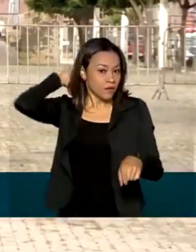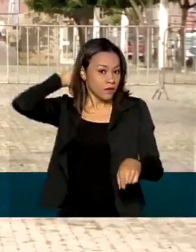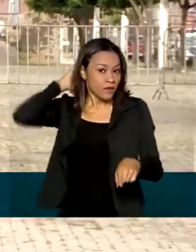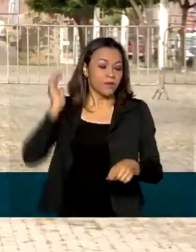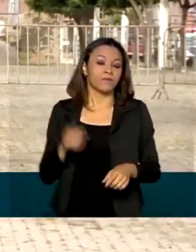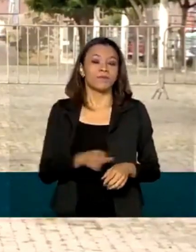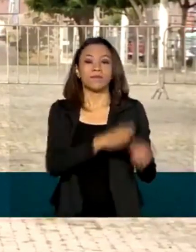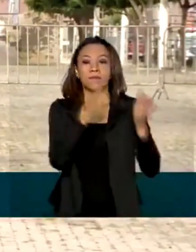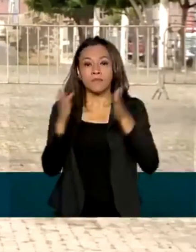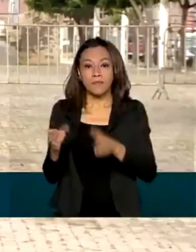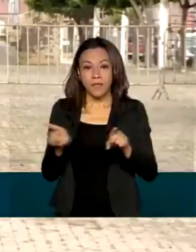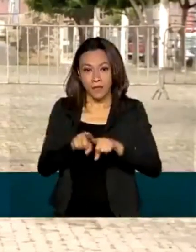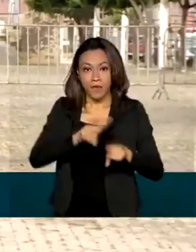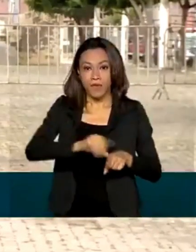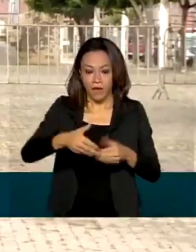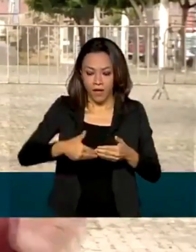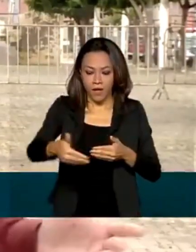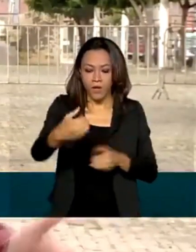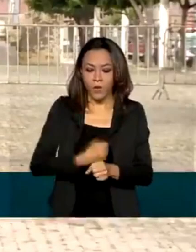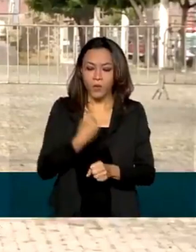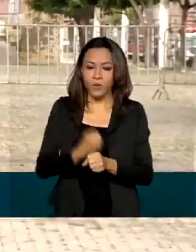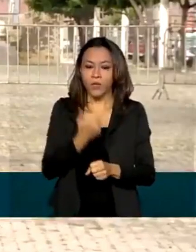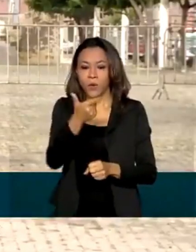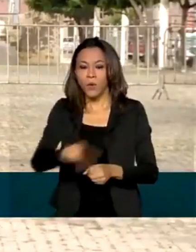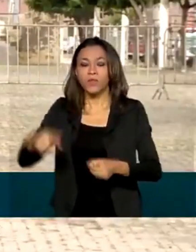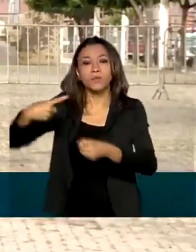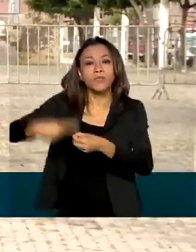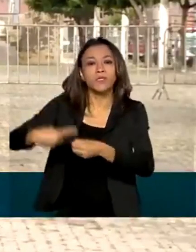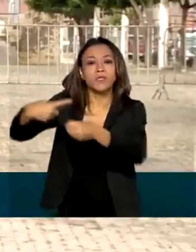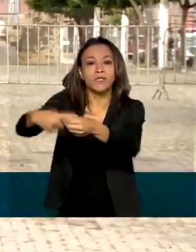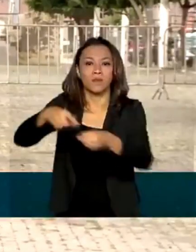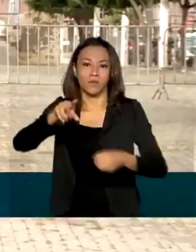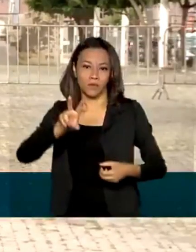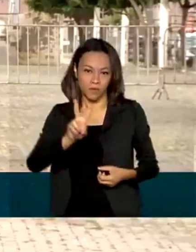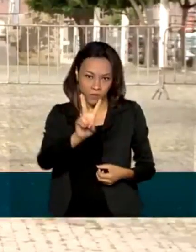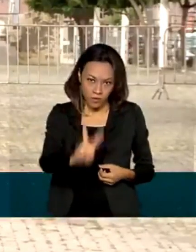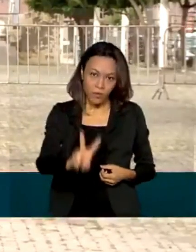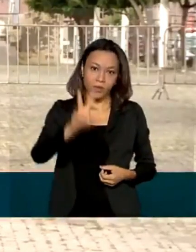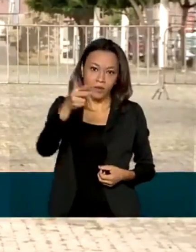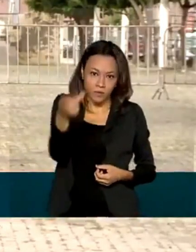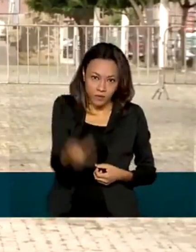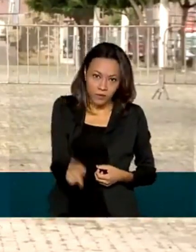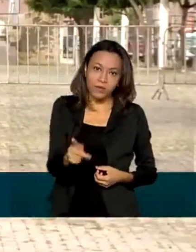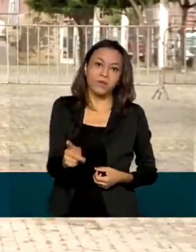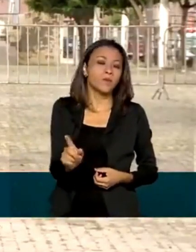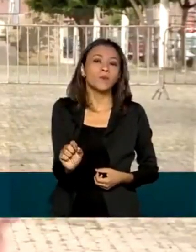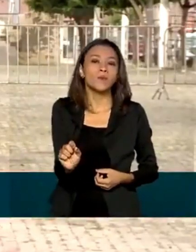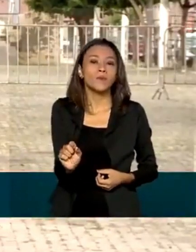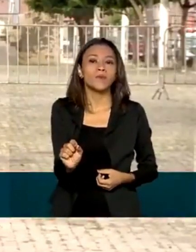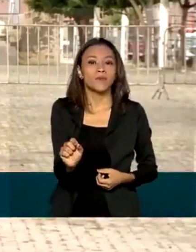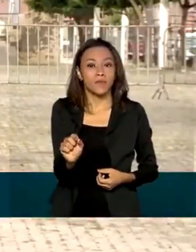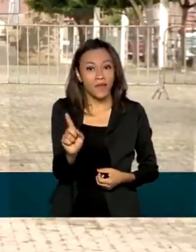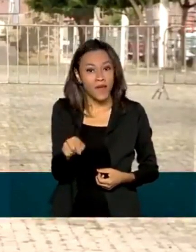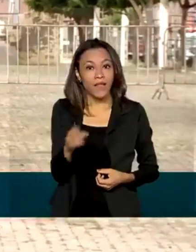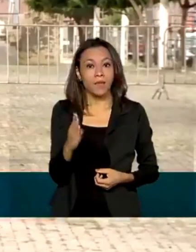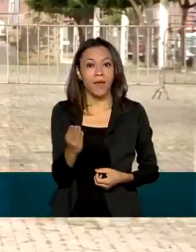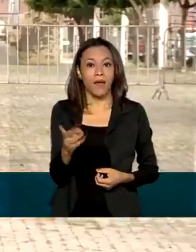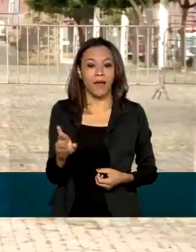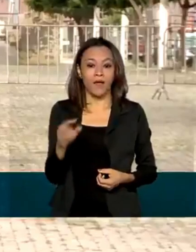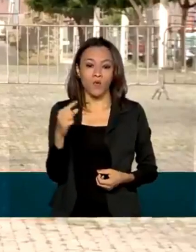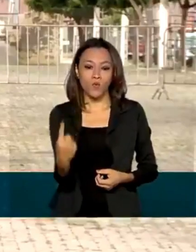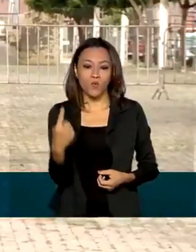feitas obras também no município de Umirim e também no município de Horizonte, lá, no caso, já é na BR